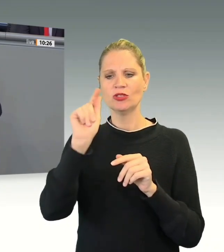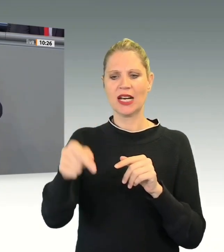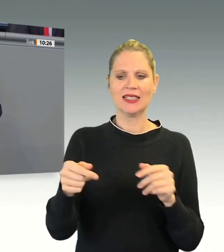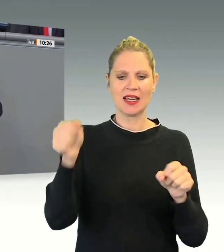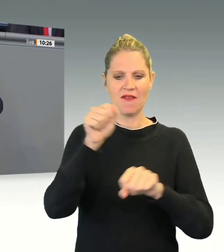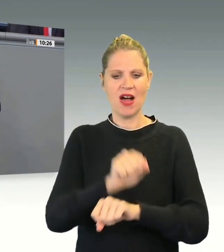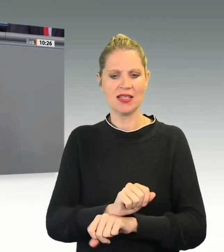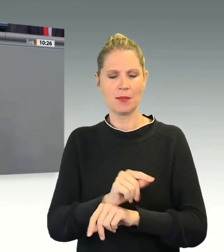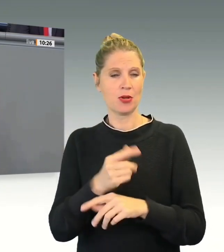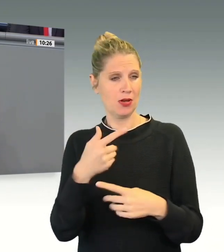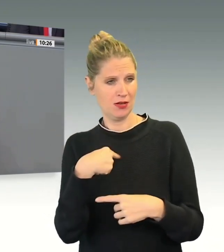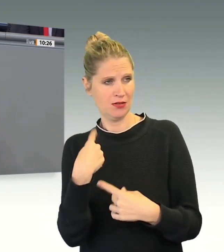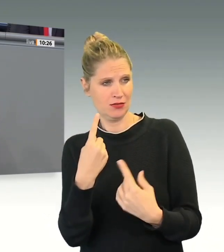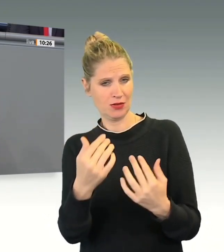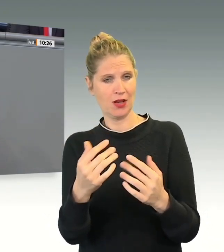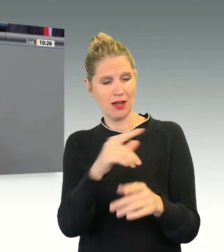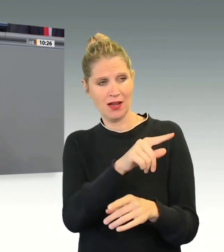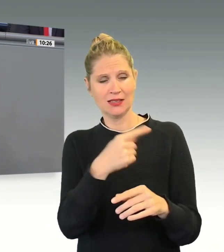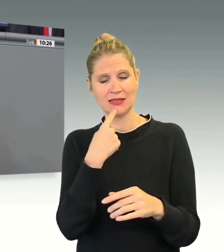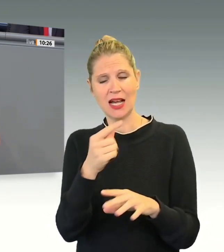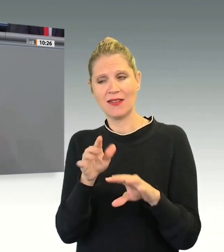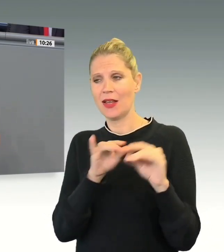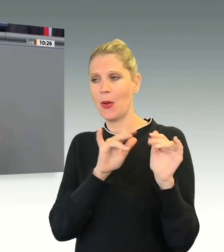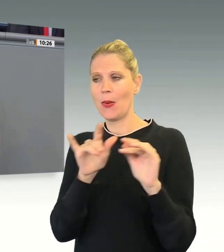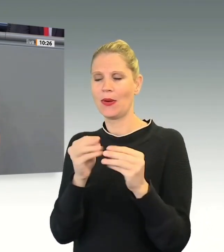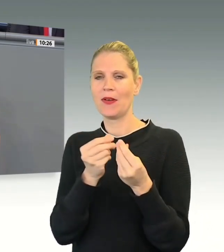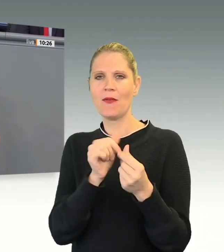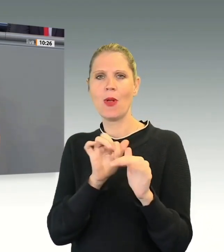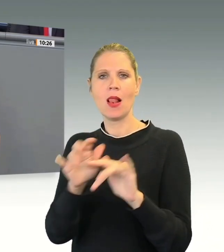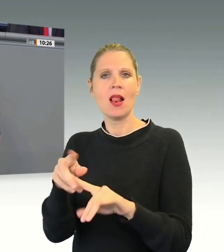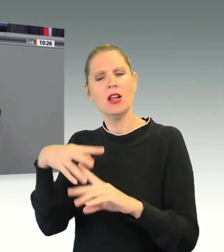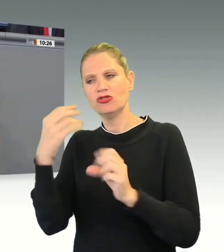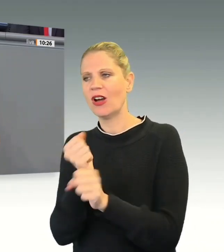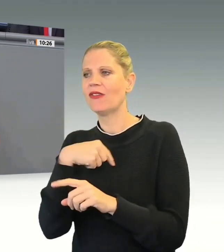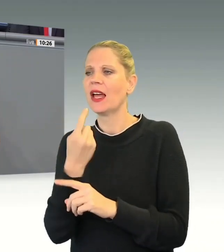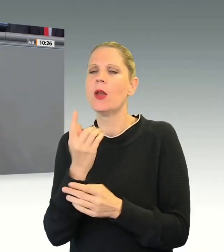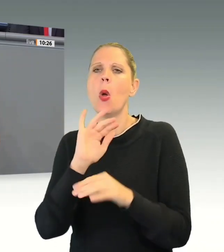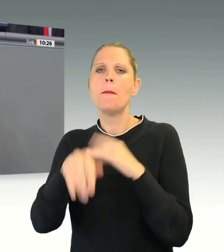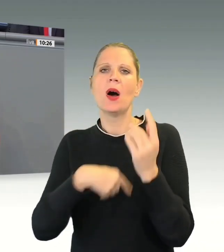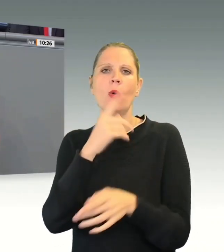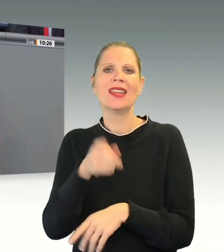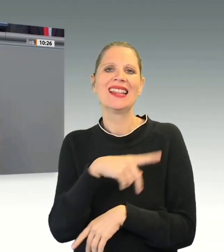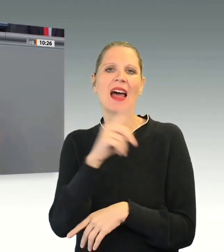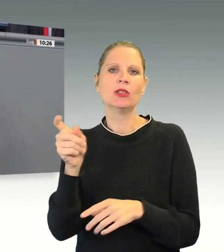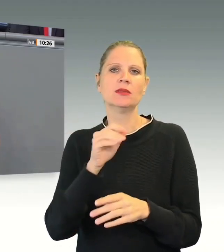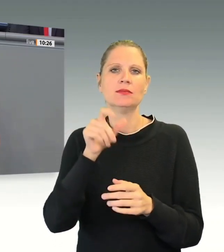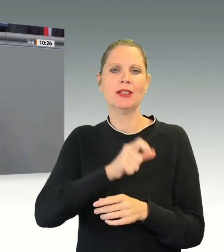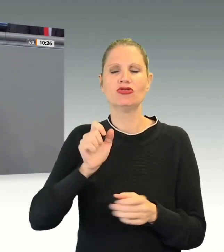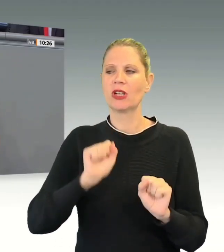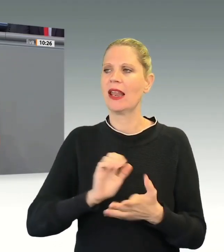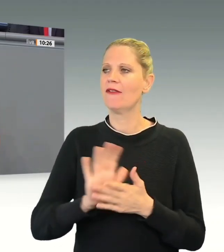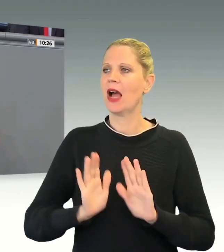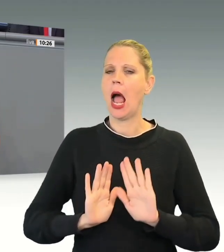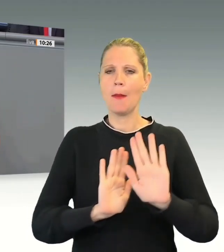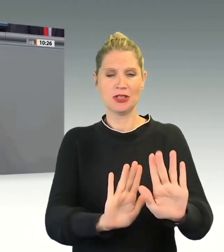Hunderttausende von Menschen abschieben könnten. Sie verweisen wieder auf über 300.000. Selbstverständlich erwecken Sie diesen Eindruck. Und